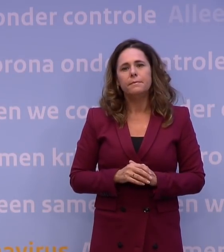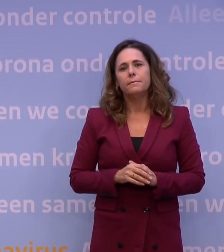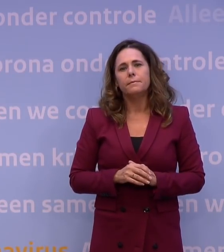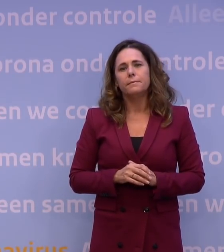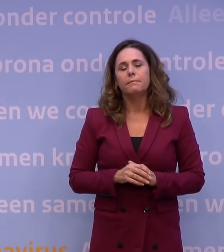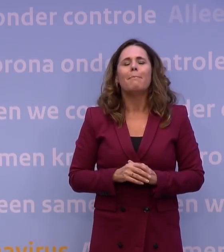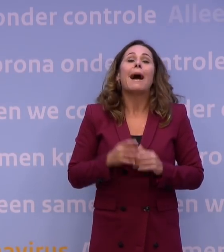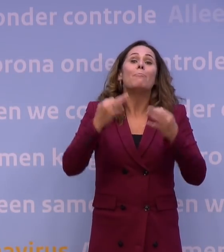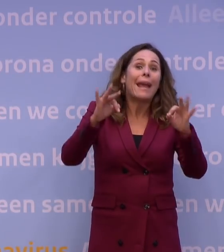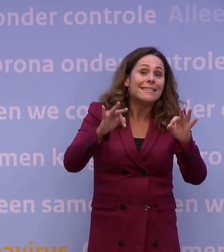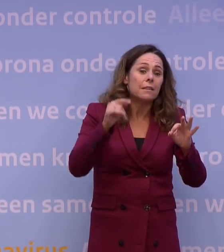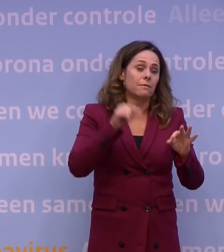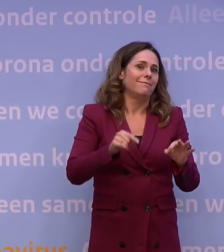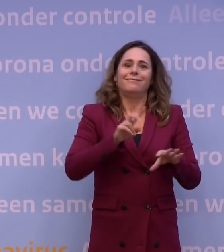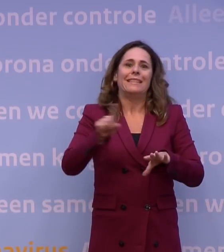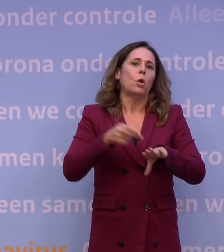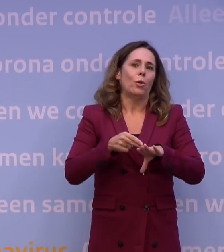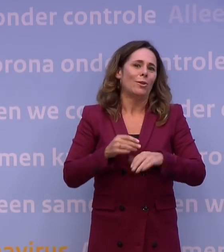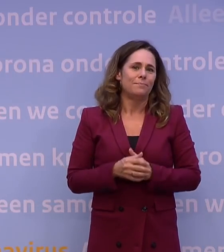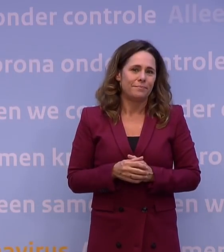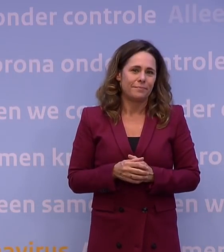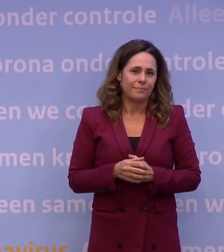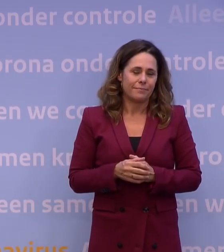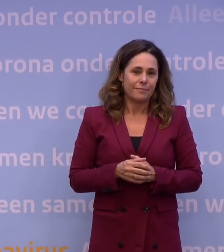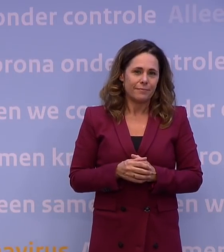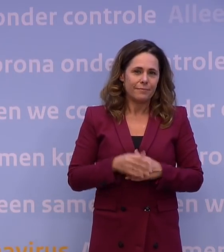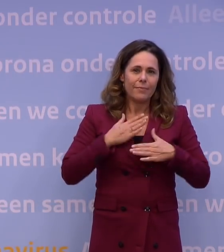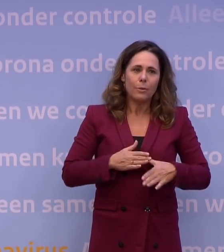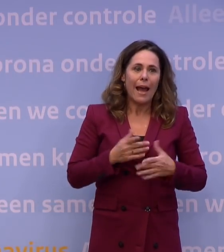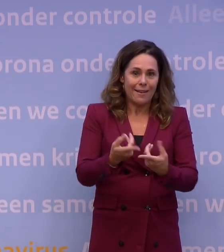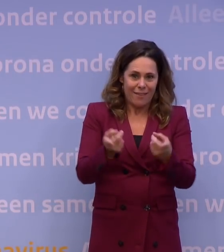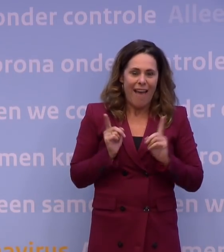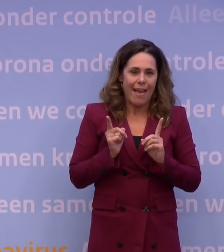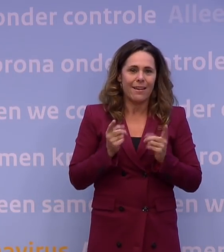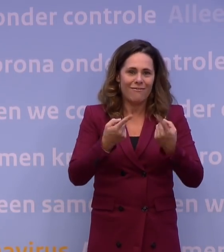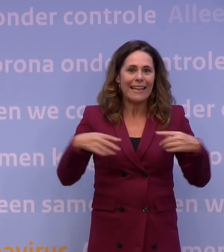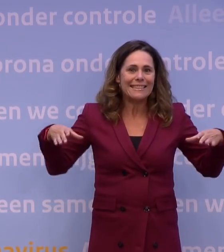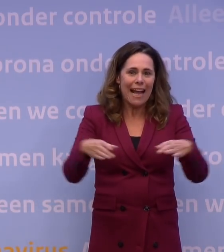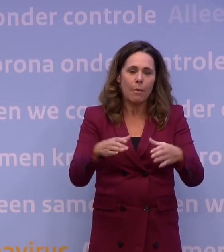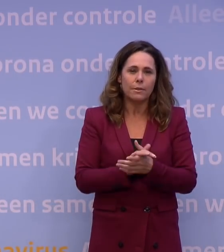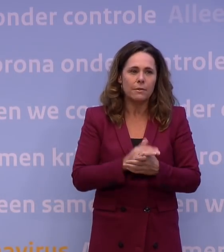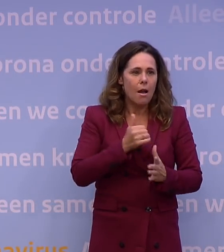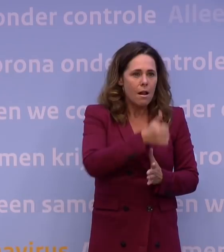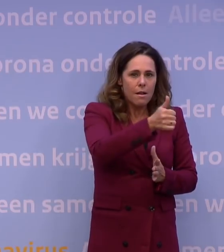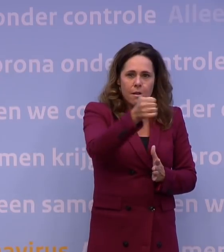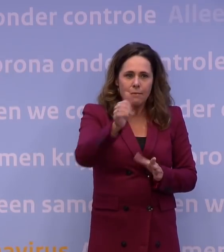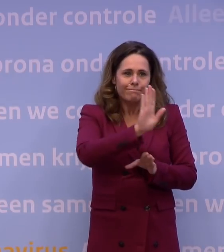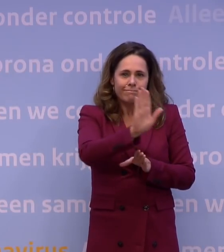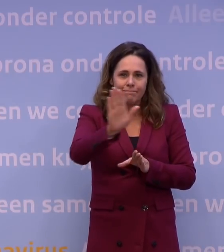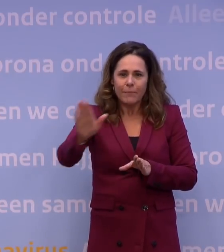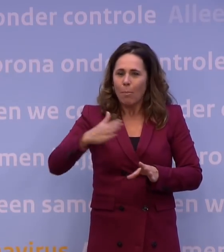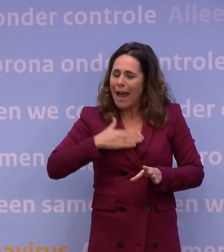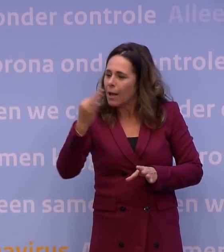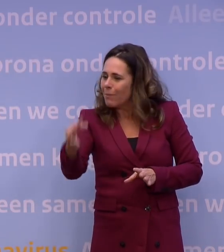het zover niet komt. Uiteindelijk zijn wij het. Wij samen en ieder van ons op zijn eigen plek